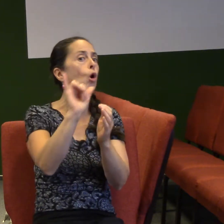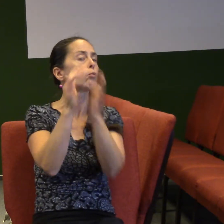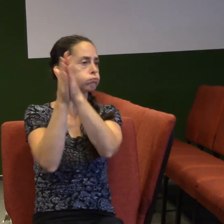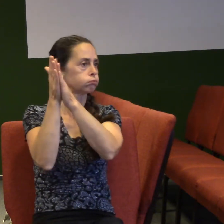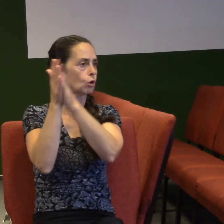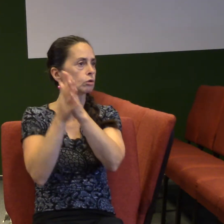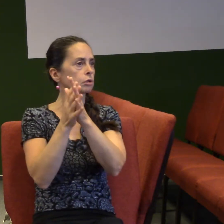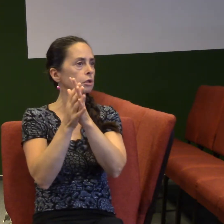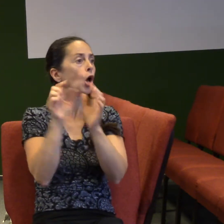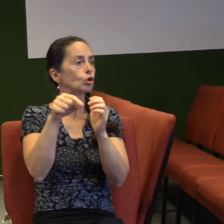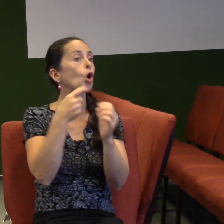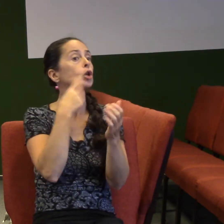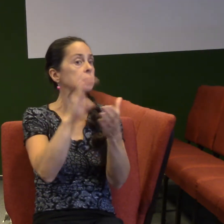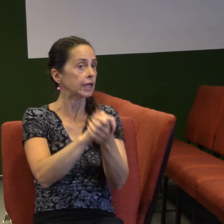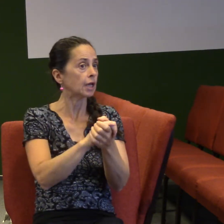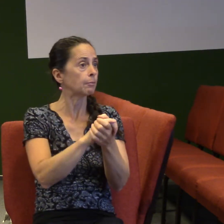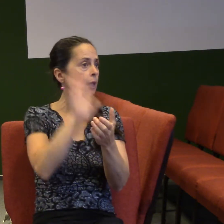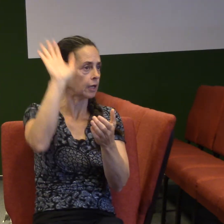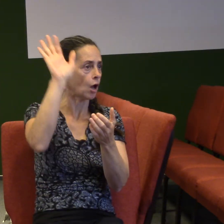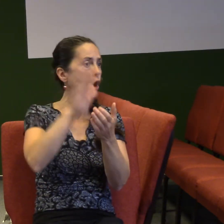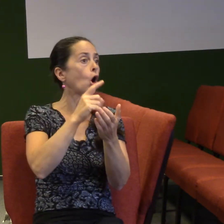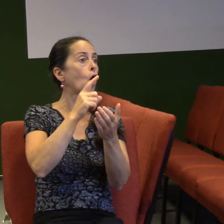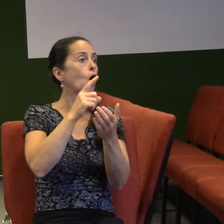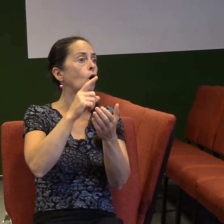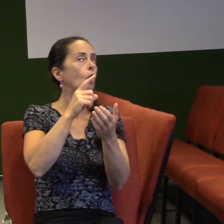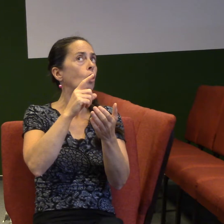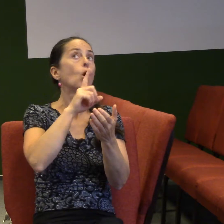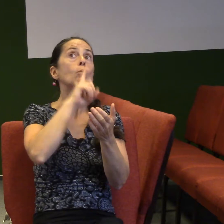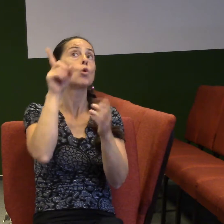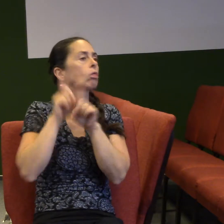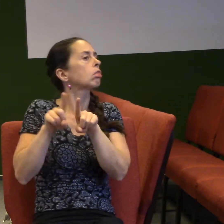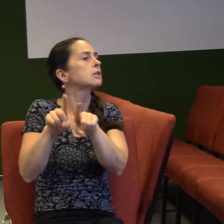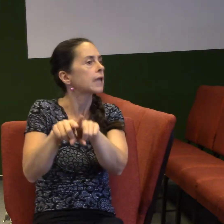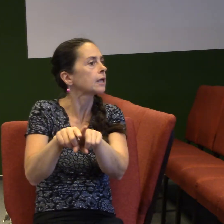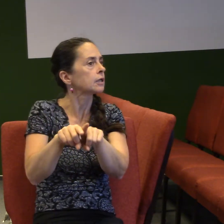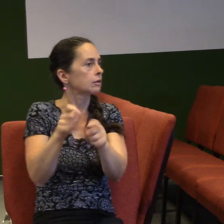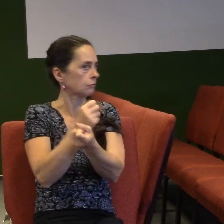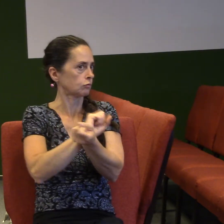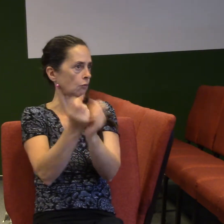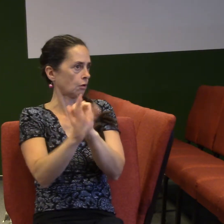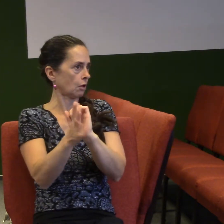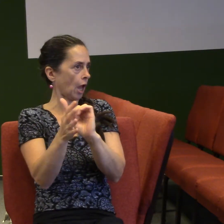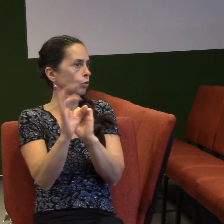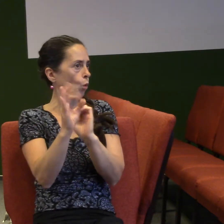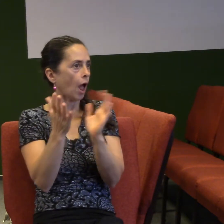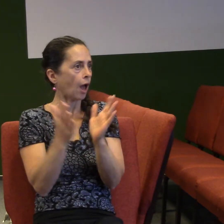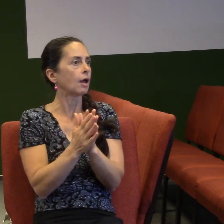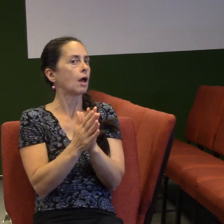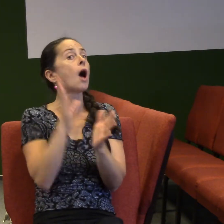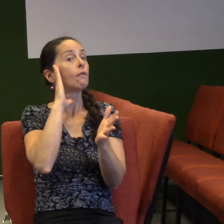Je to boží zaslíbení a Bůh se nezměnil. Já věřím, že za tímhle stojí. A já